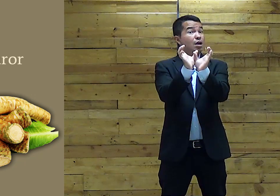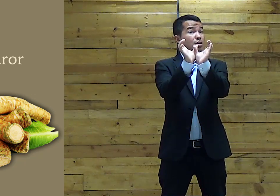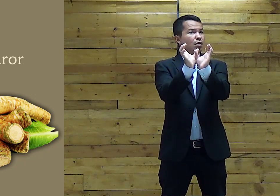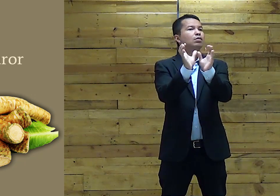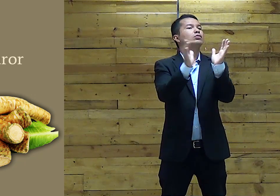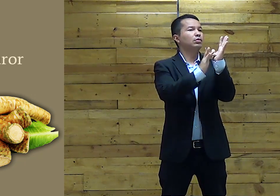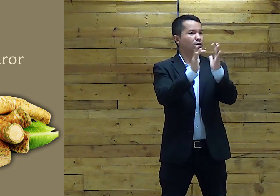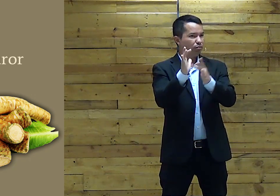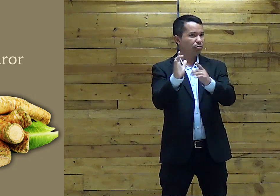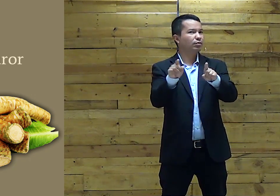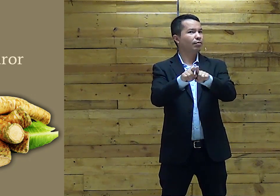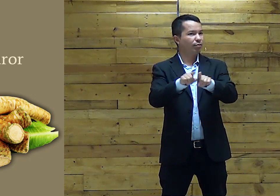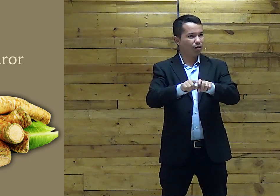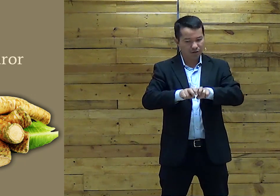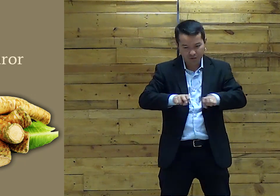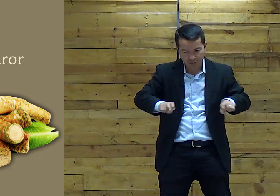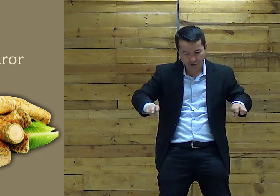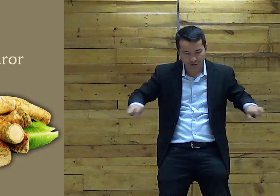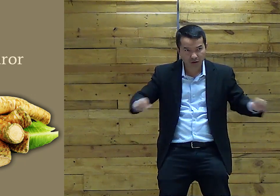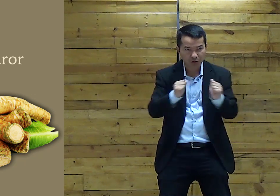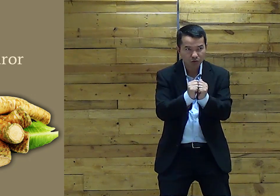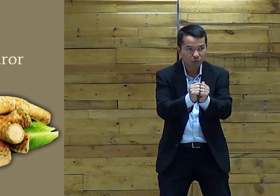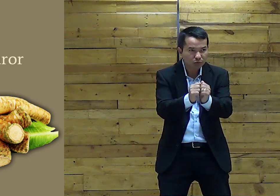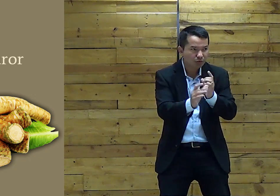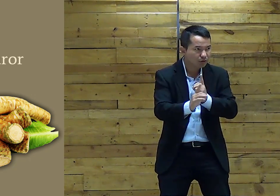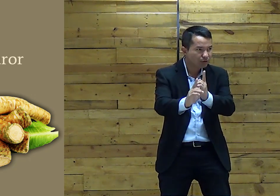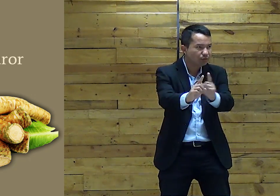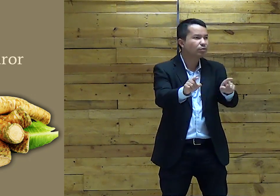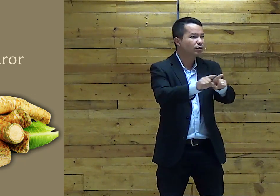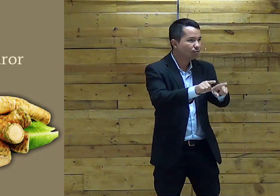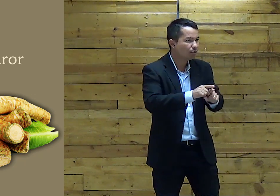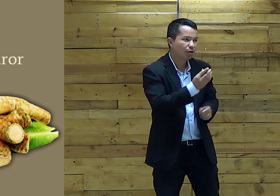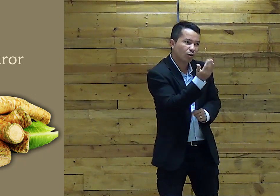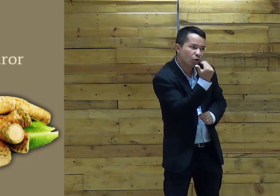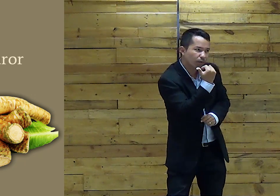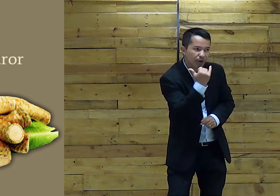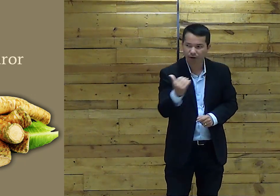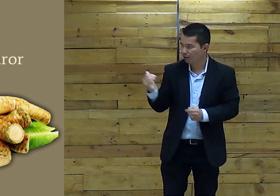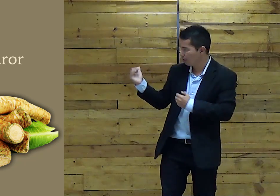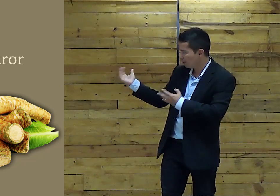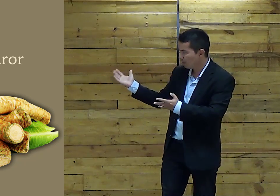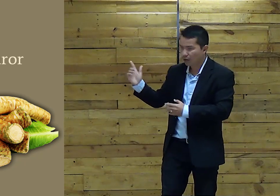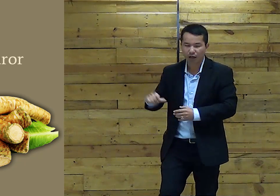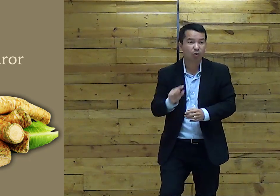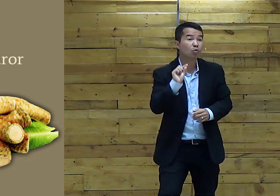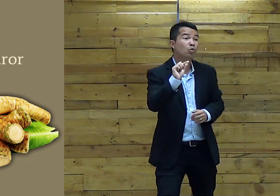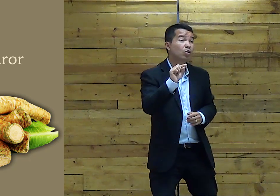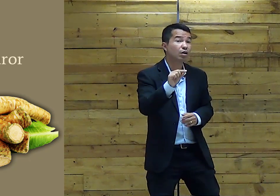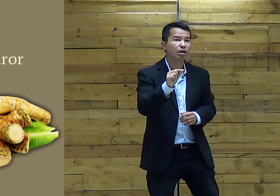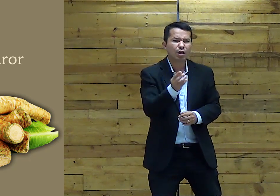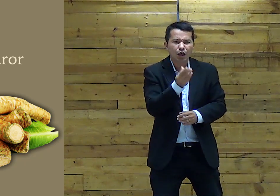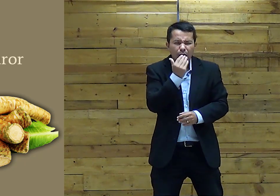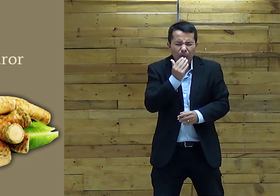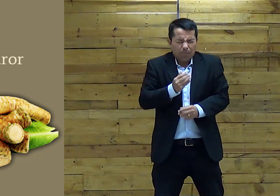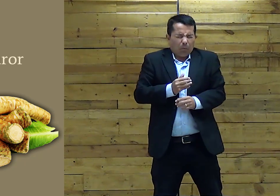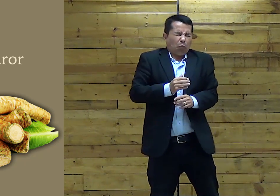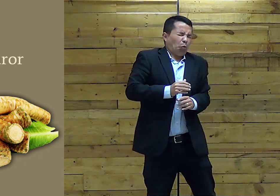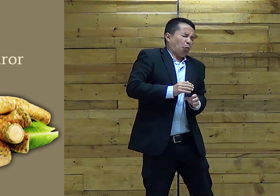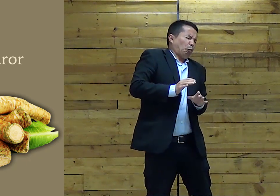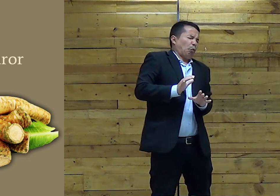Amarga Jesus também Junto com seus discípulos Comeu isso ali Era uma